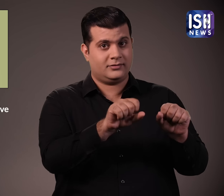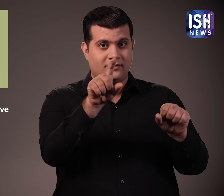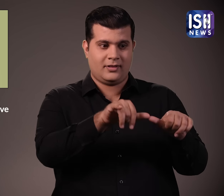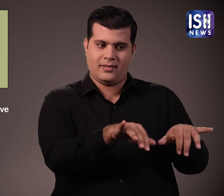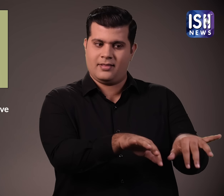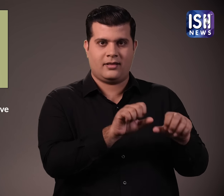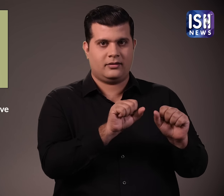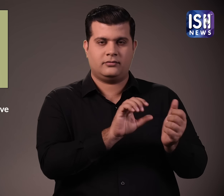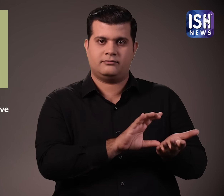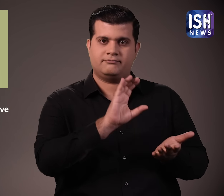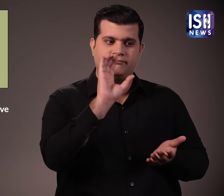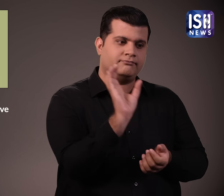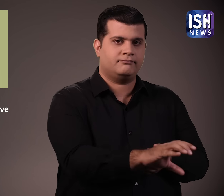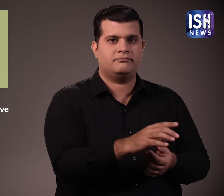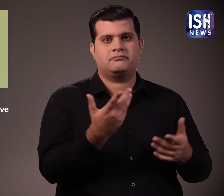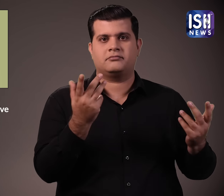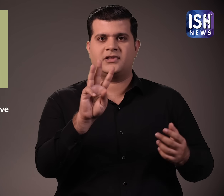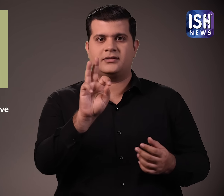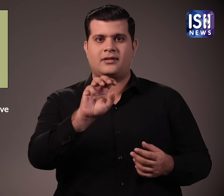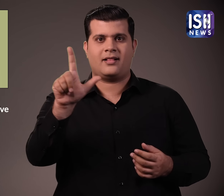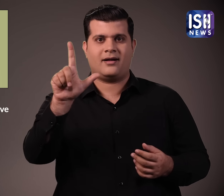मान लीजे आपने तीसलाक रुपे में जमीन खरीदी